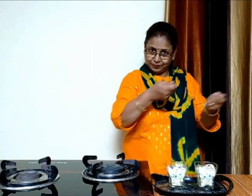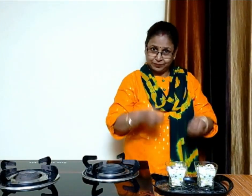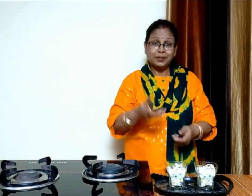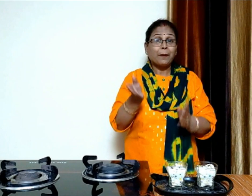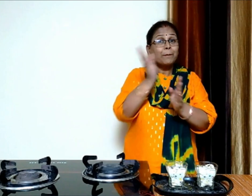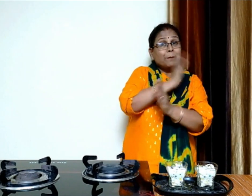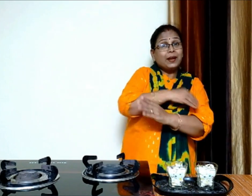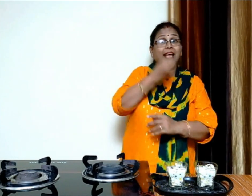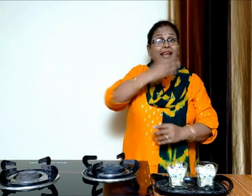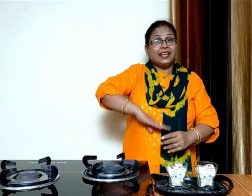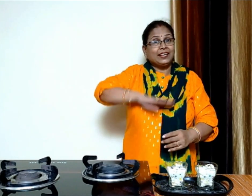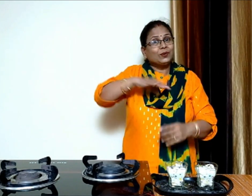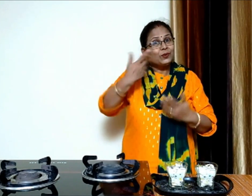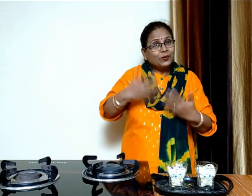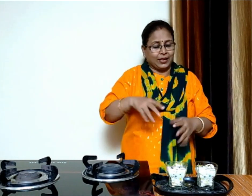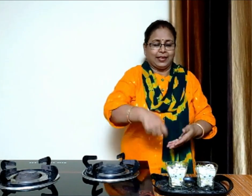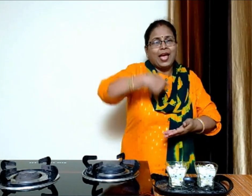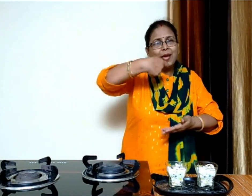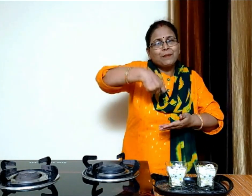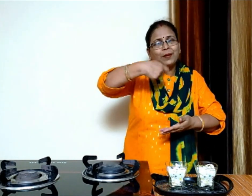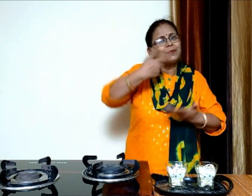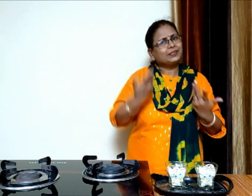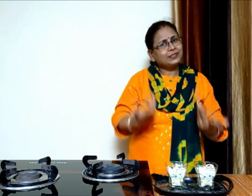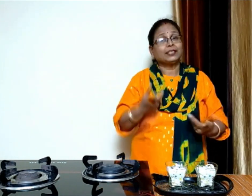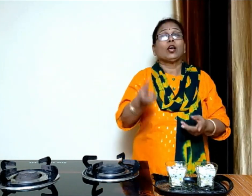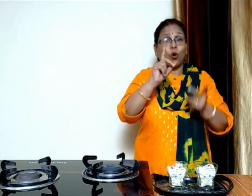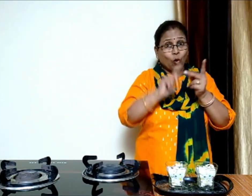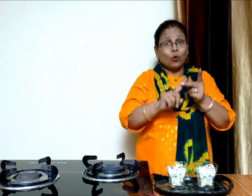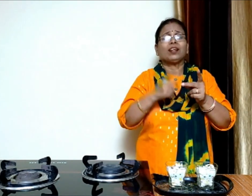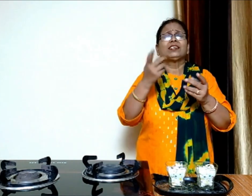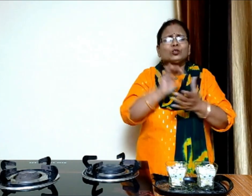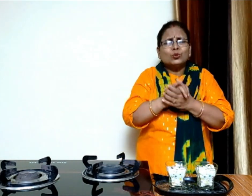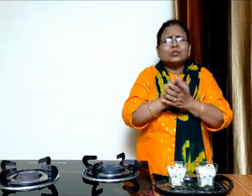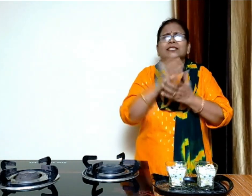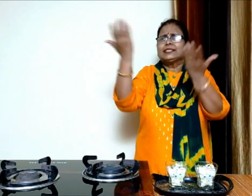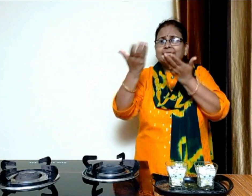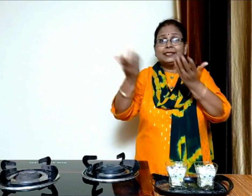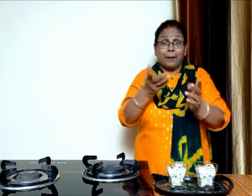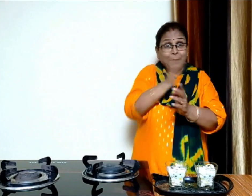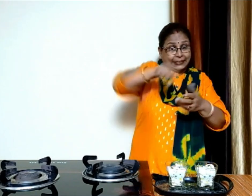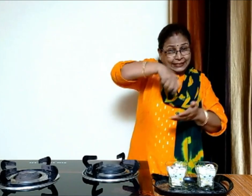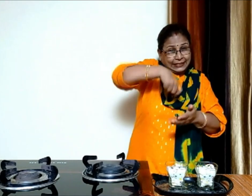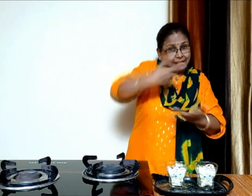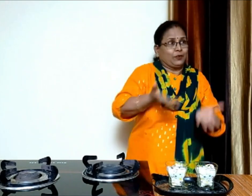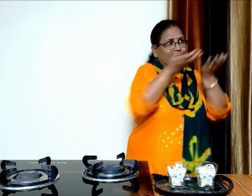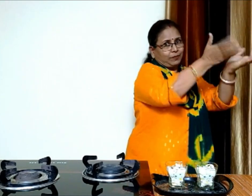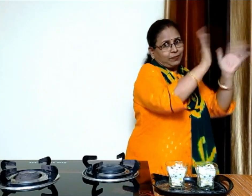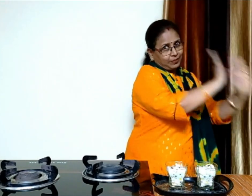तयार है अब इसे ऐसा डेजर्ट सेर्फ कर सकते हैं गेस्ट के आने से पहले बना कर रख सकते हैं और फिर इंजॉय कर सकते